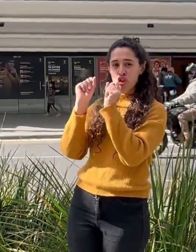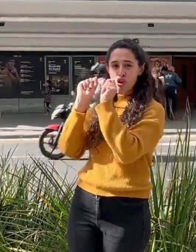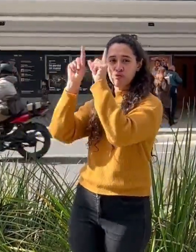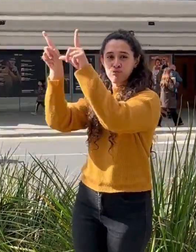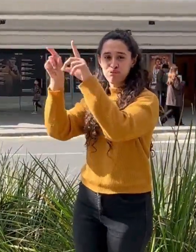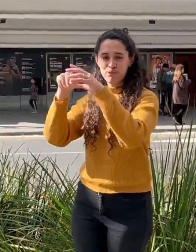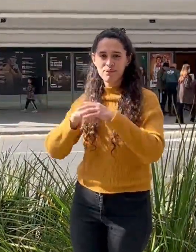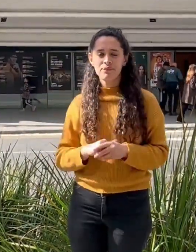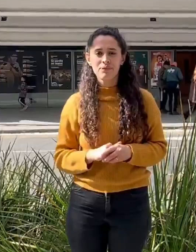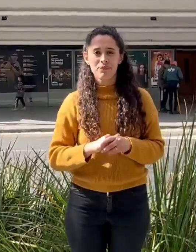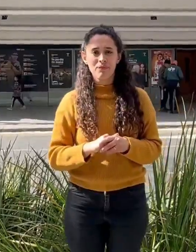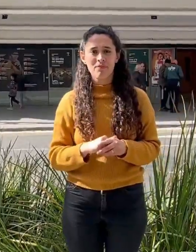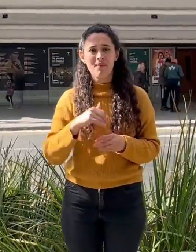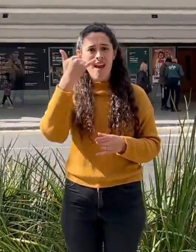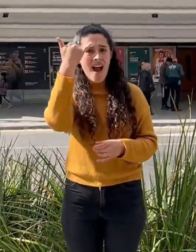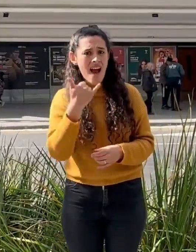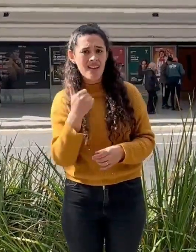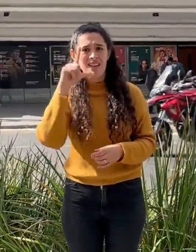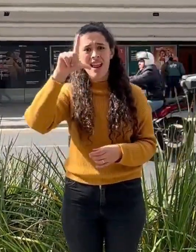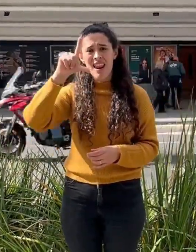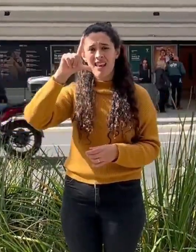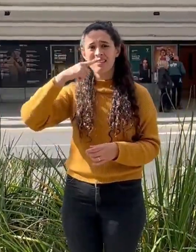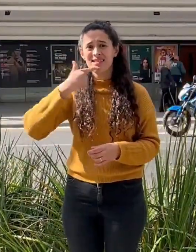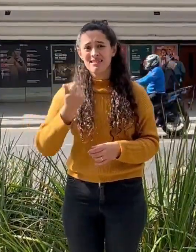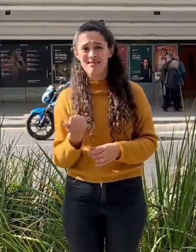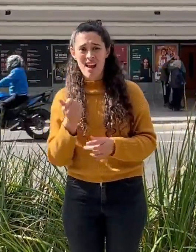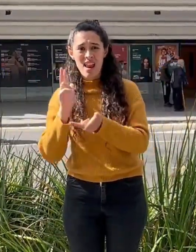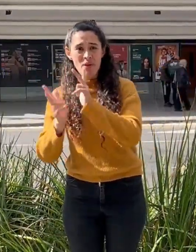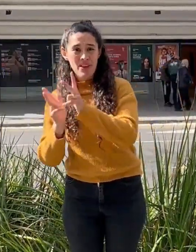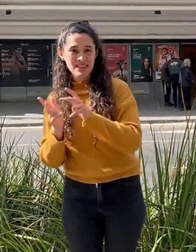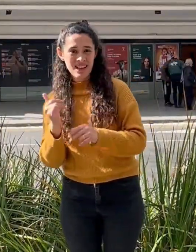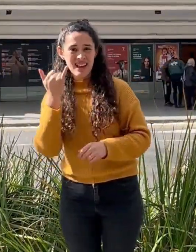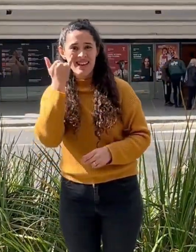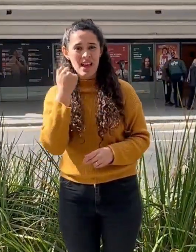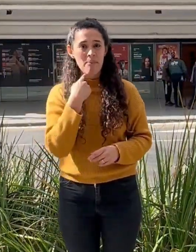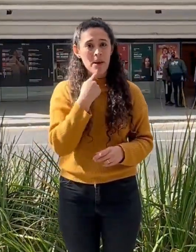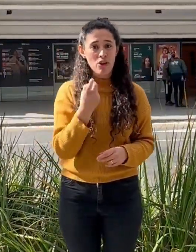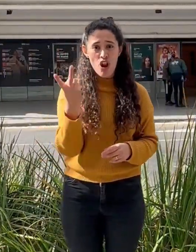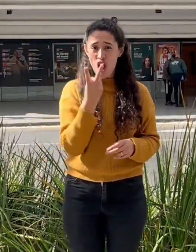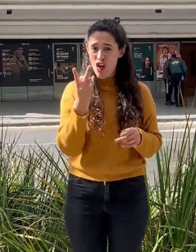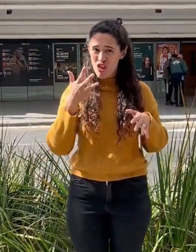El Mundo de Elis, una obra de teatro en español y lengua de señas.